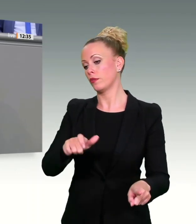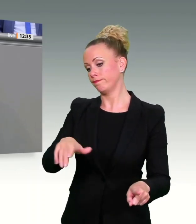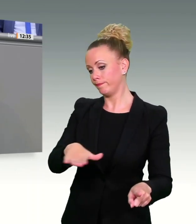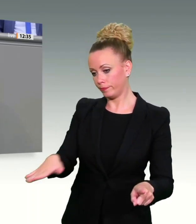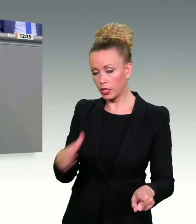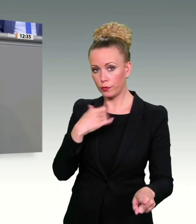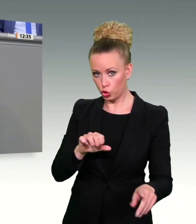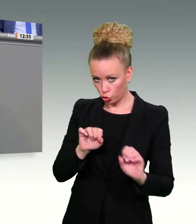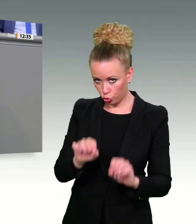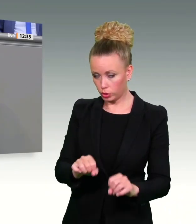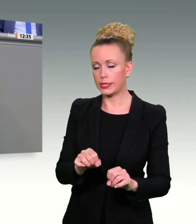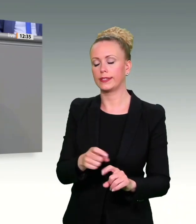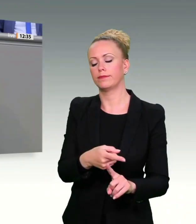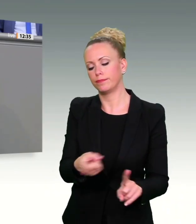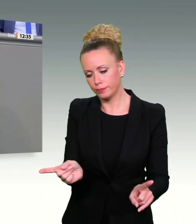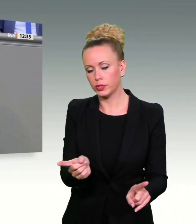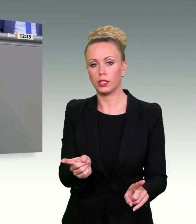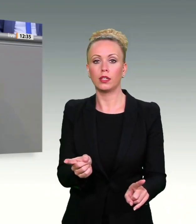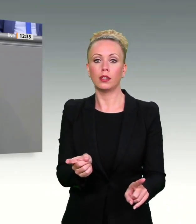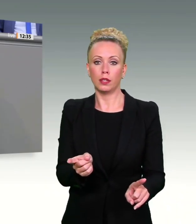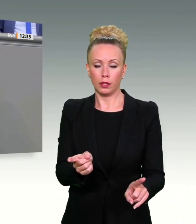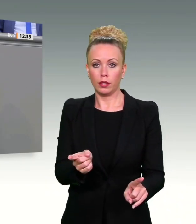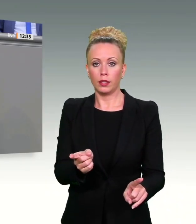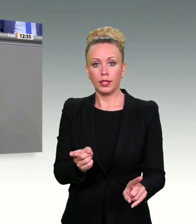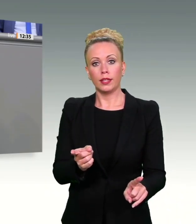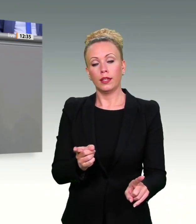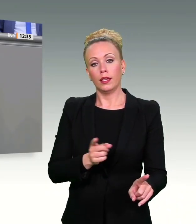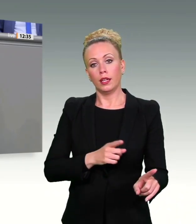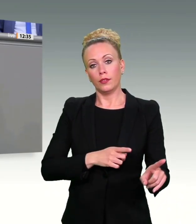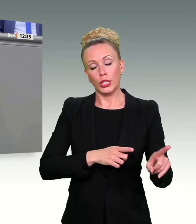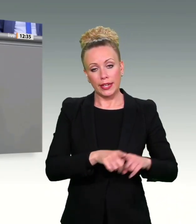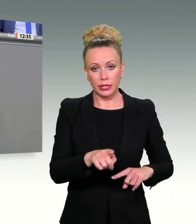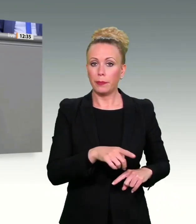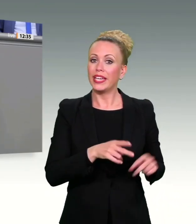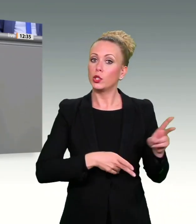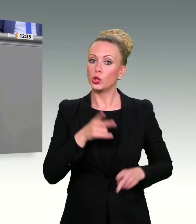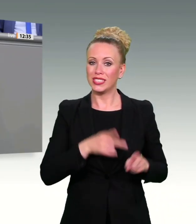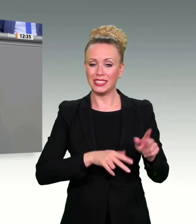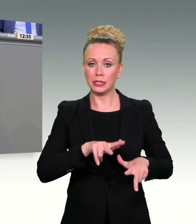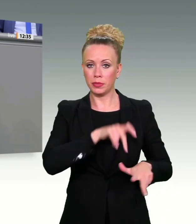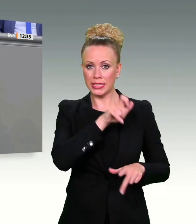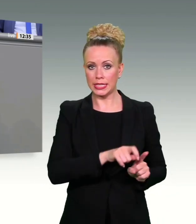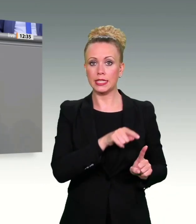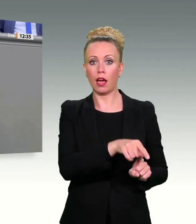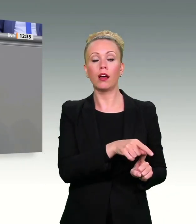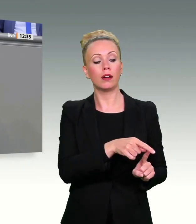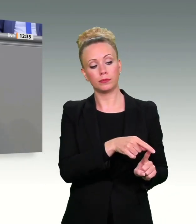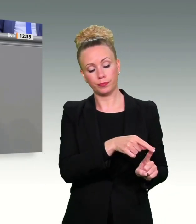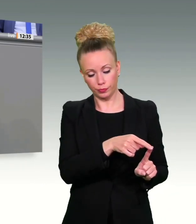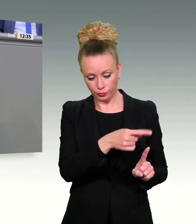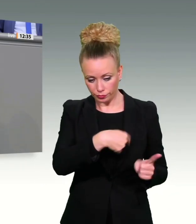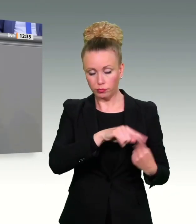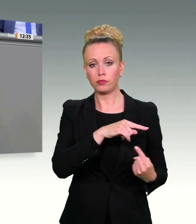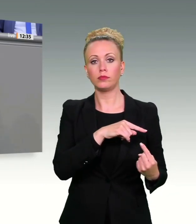FDP, allen voran mit ihrem FDP-Justizminister, nach wie vor gegen die von uns geforderte IP-Adressenspeicherung